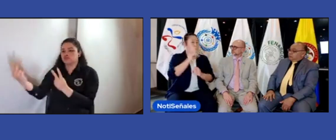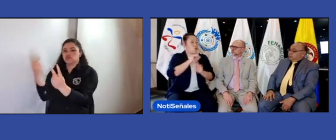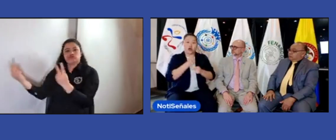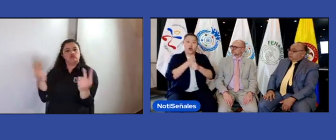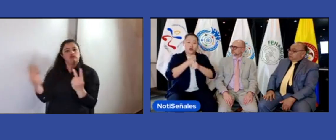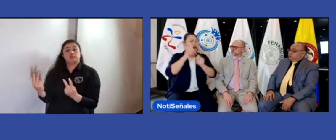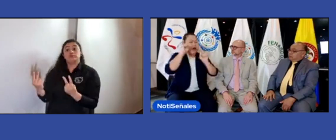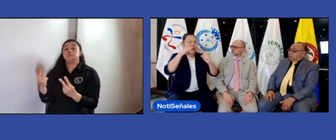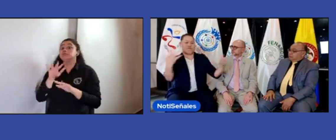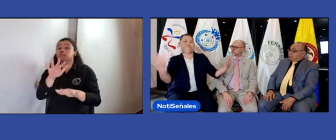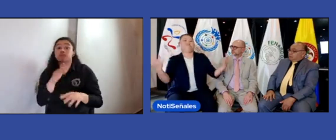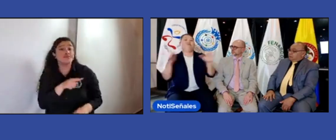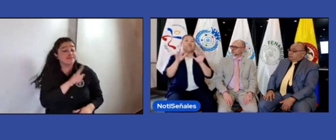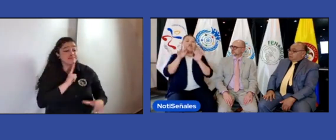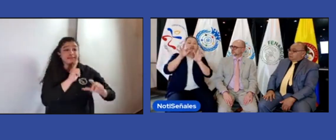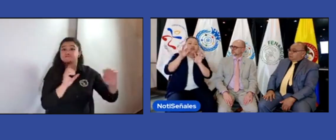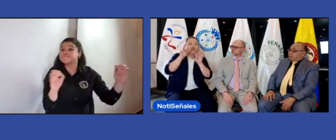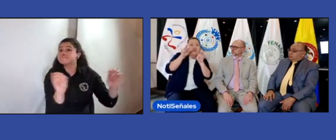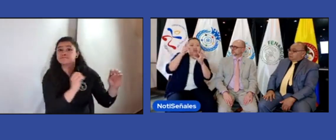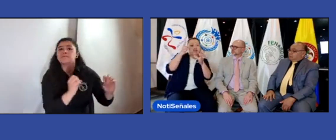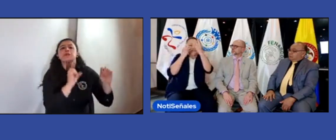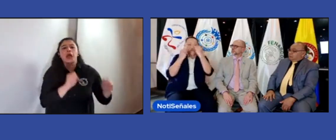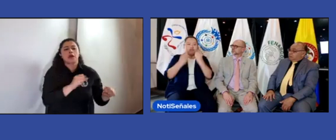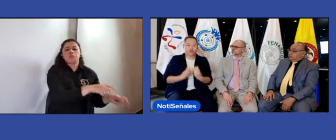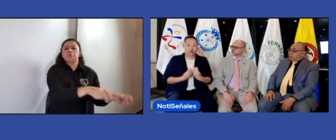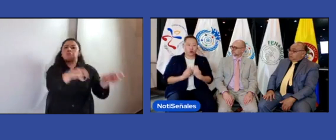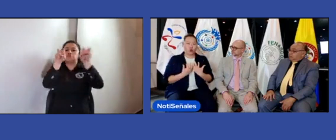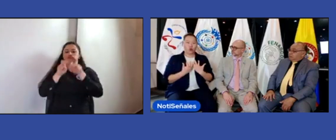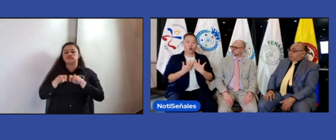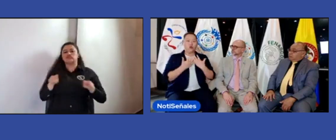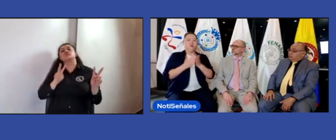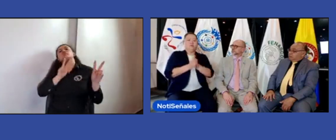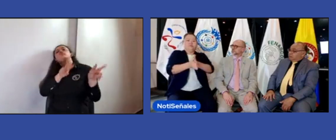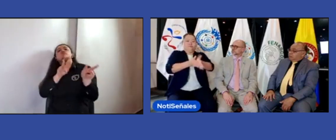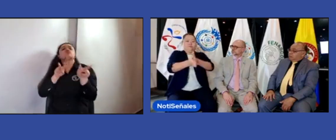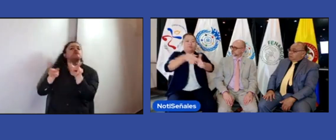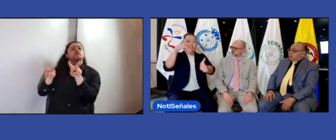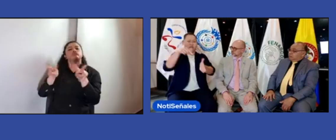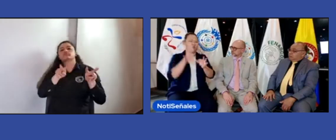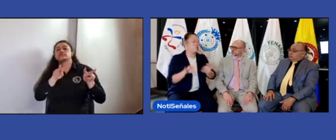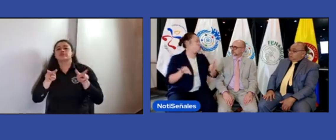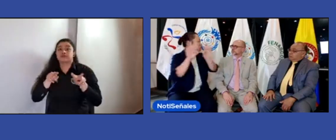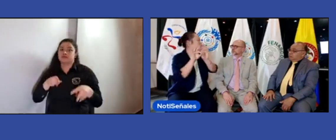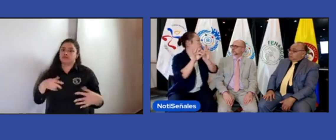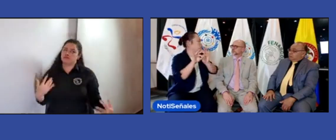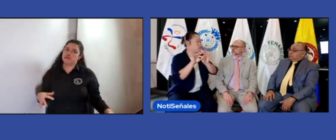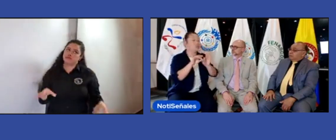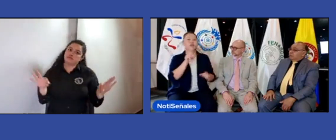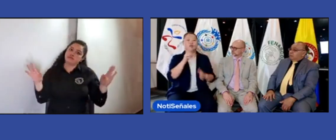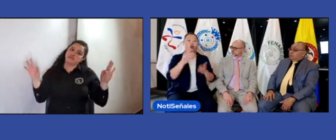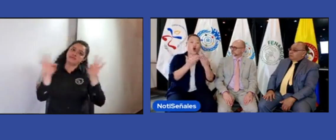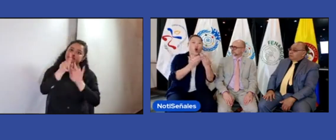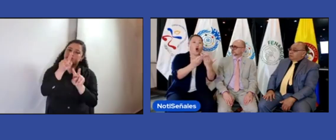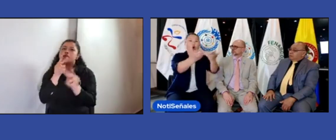la asamblea y que serán representantes en ese momento y que les permitirá tener esa